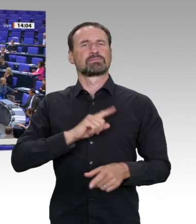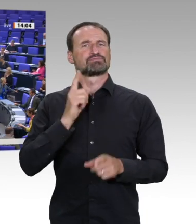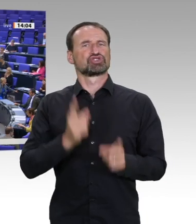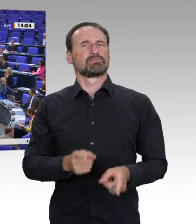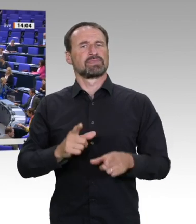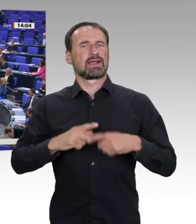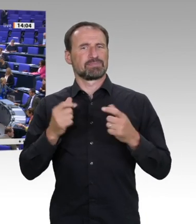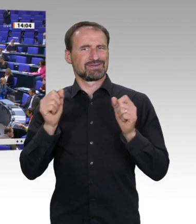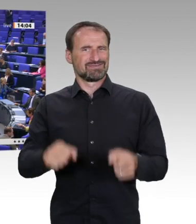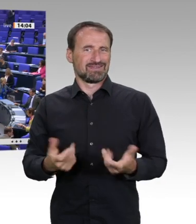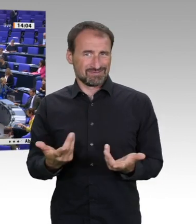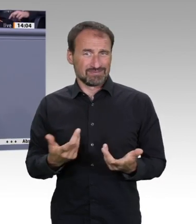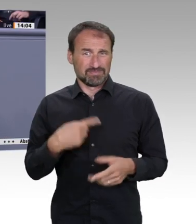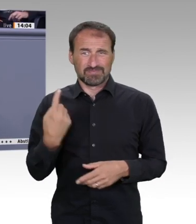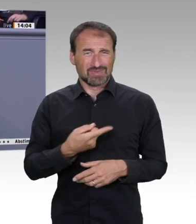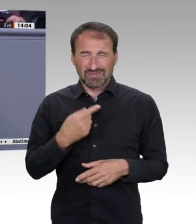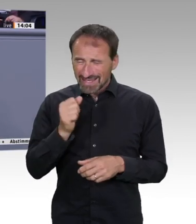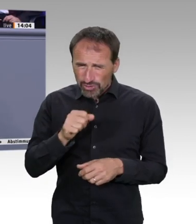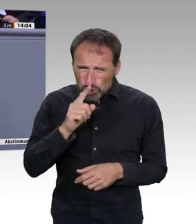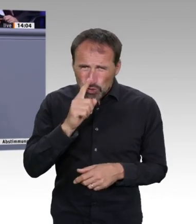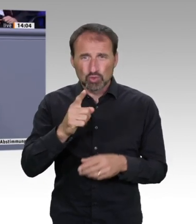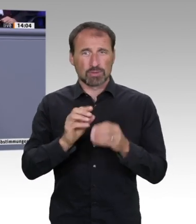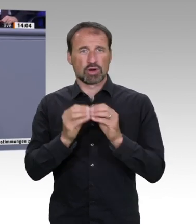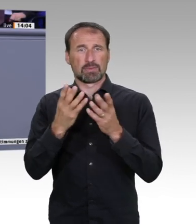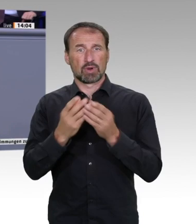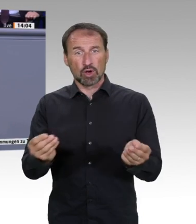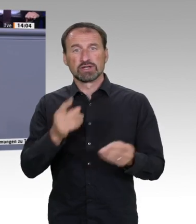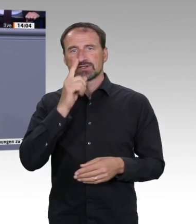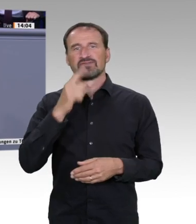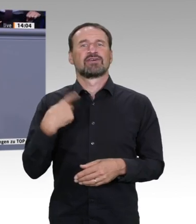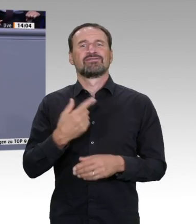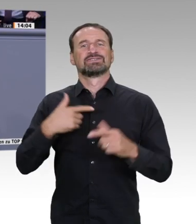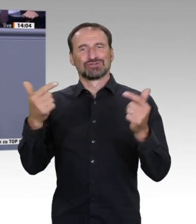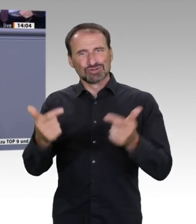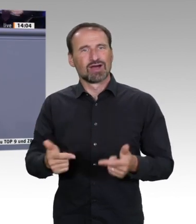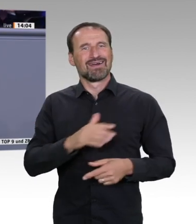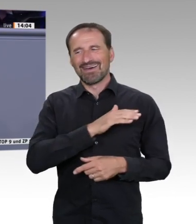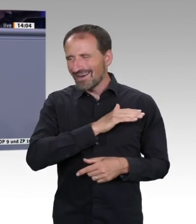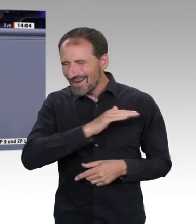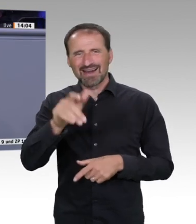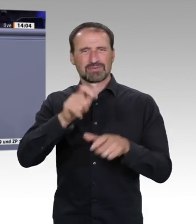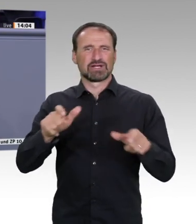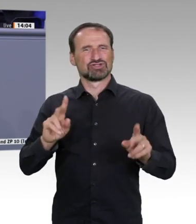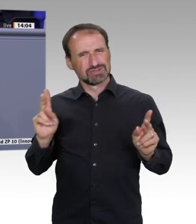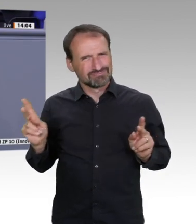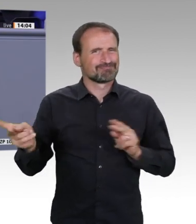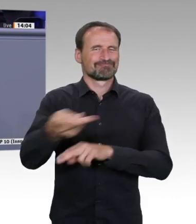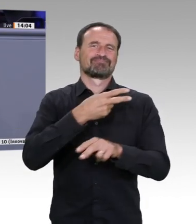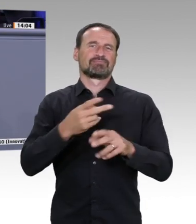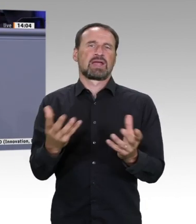Der Erhalt unserer Wirtschaft und unseres Wohlstandes und Nachhaltigkeit sind kein Widerspruch, sondern es sind zwei Seiten